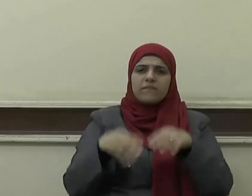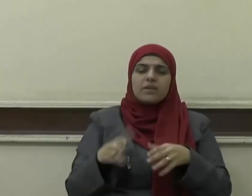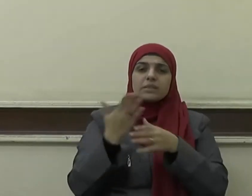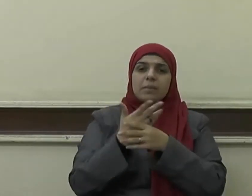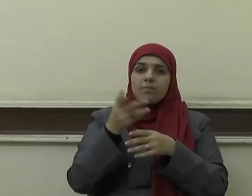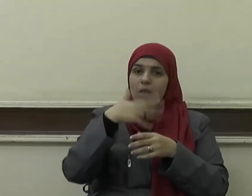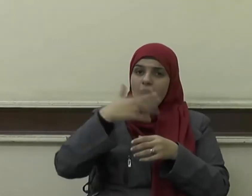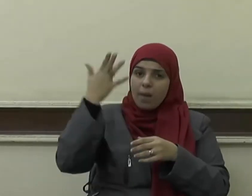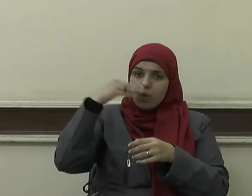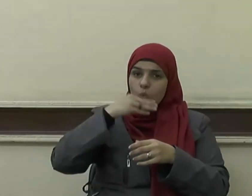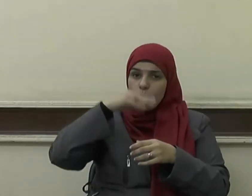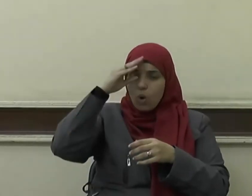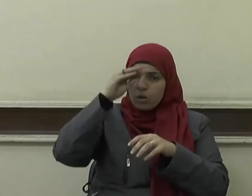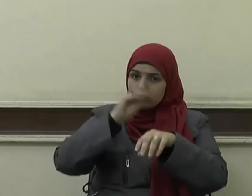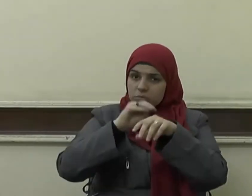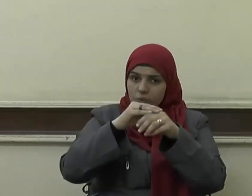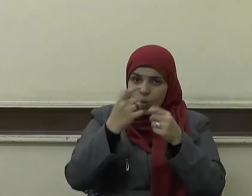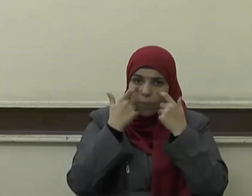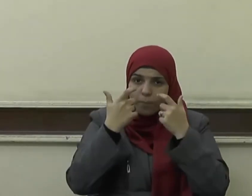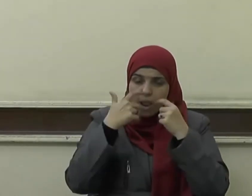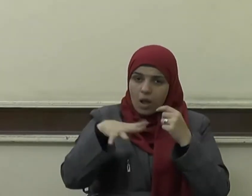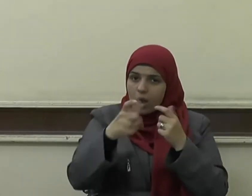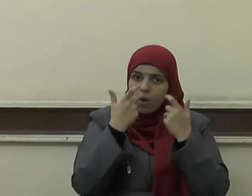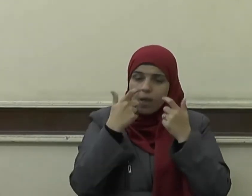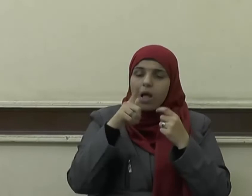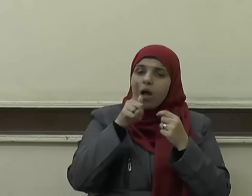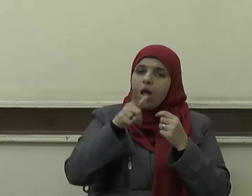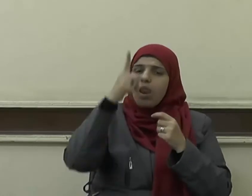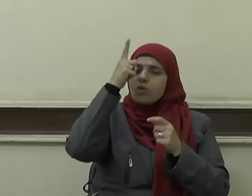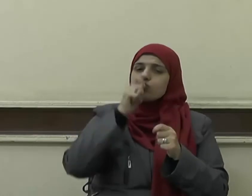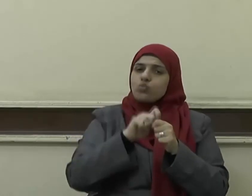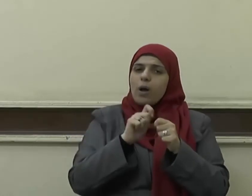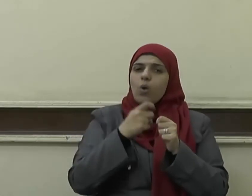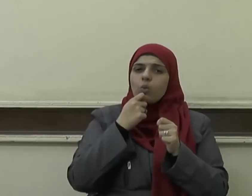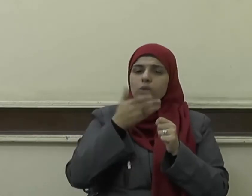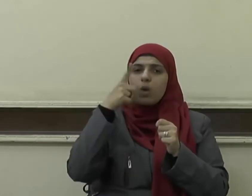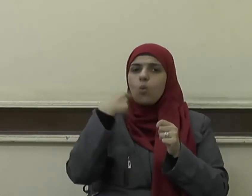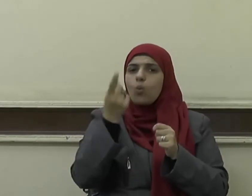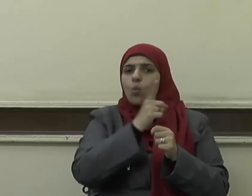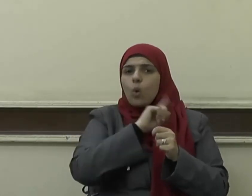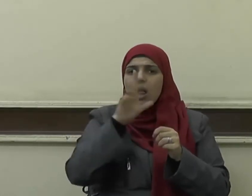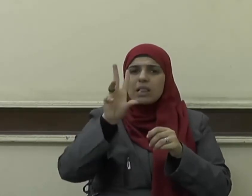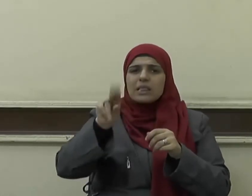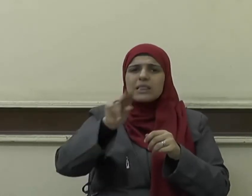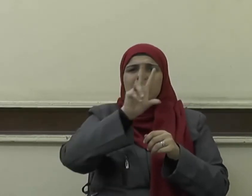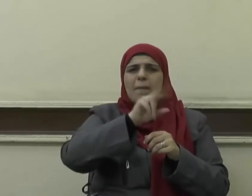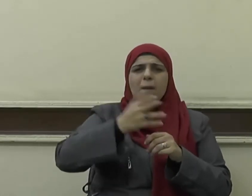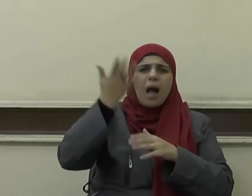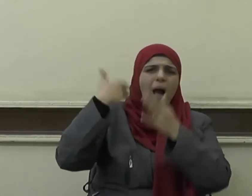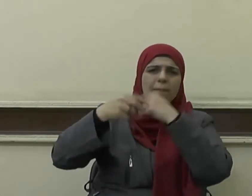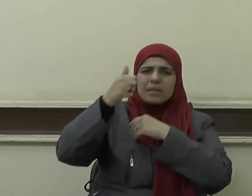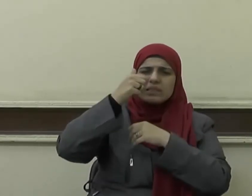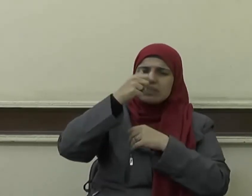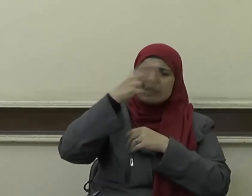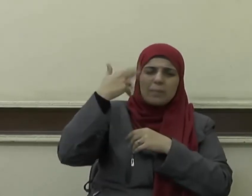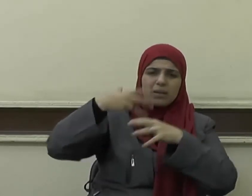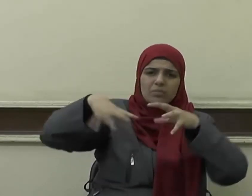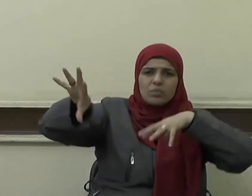ولا تكونوا كالذين تفرقوا واختلفوا من بعد ما جاءهم البينات من